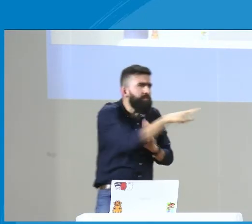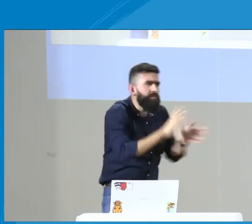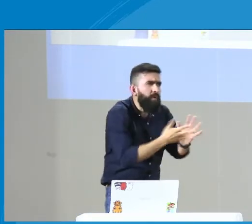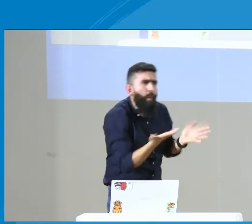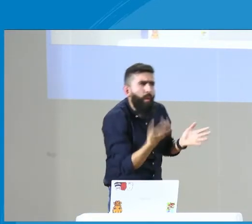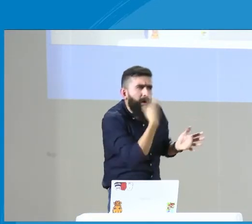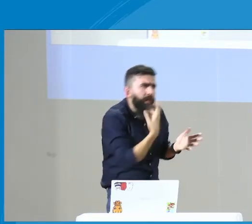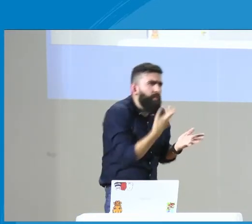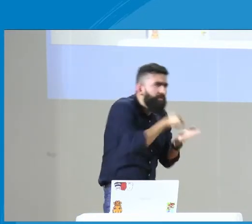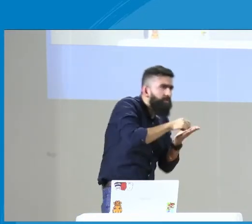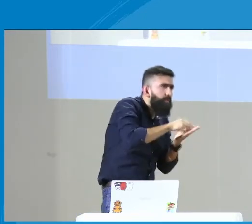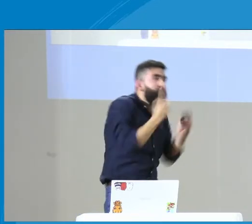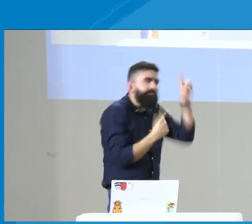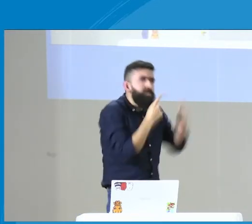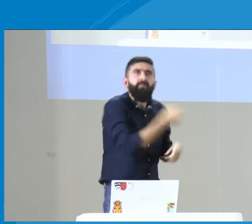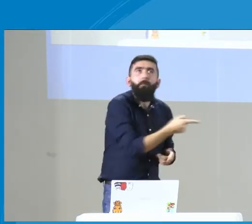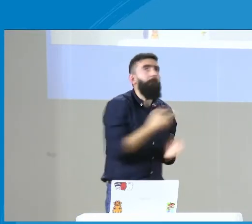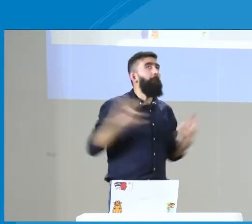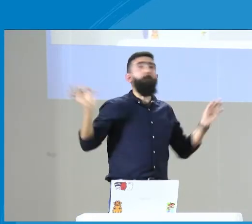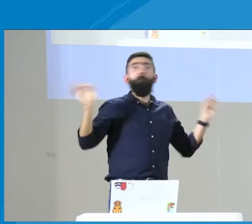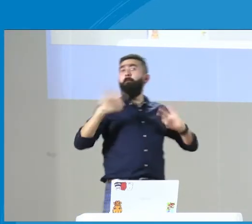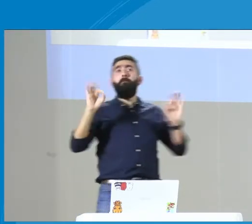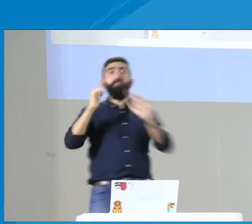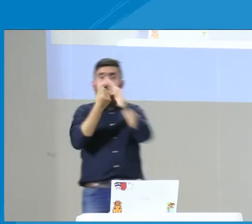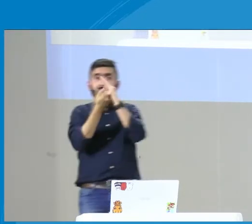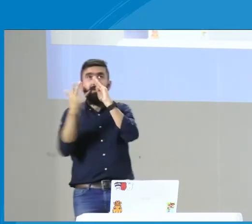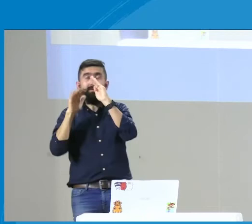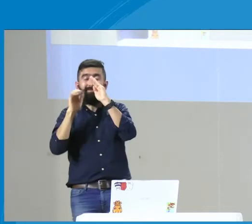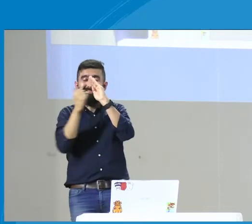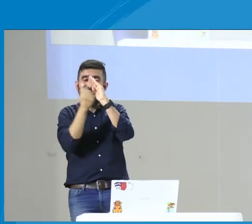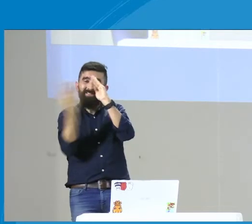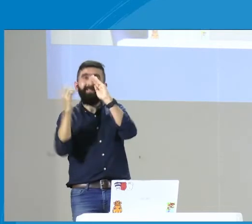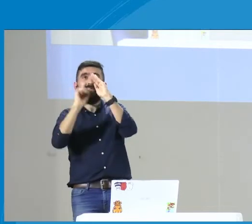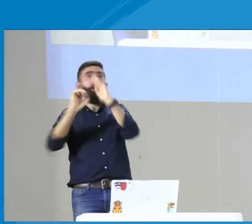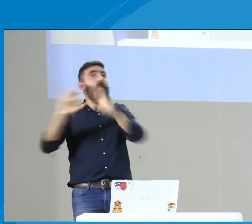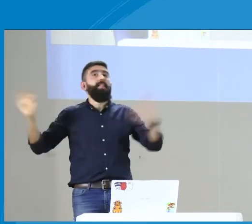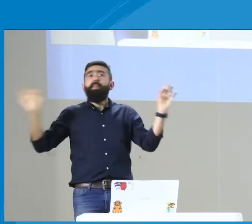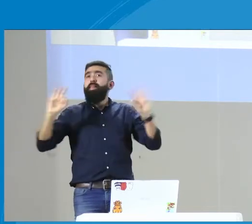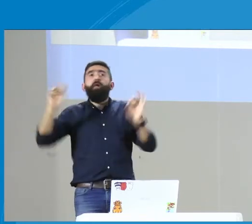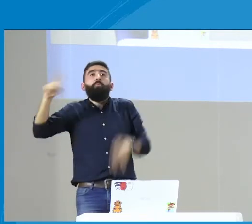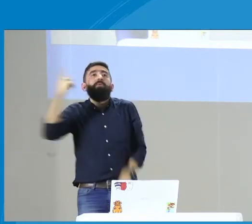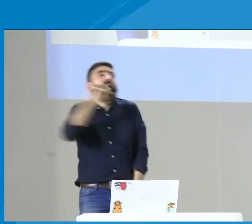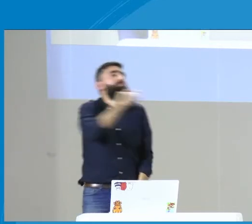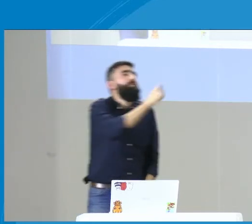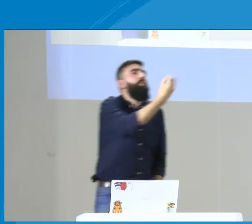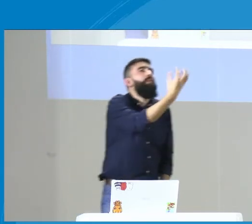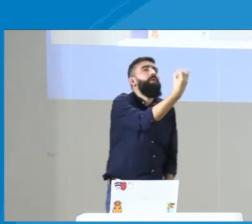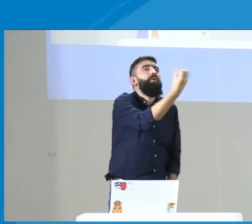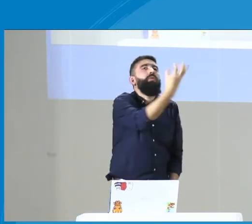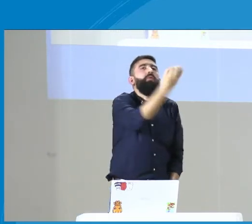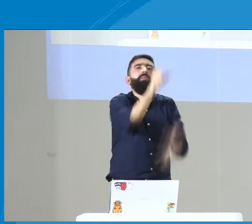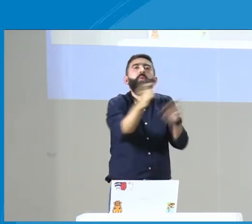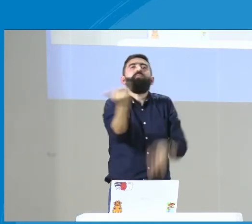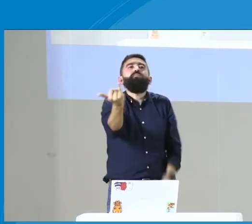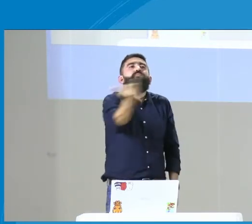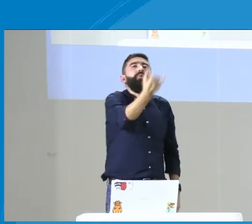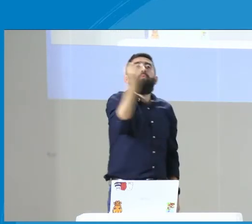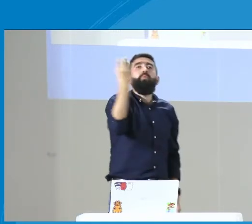¿cuántas personas tienen discapacidad auditiva? Ah, sí, no, ya. Pero usted habla, usted hace uso de la lengua de señas, no. Entonces, en este censo solamente